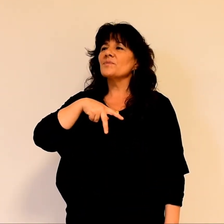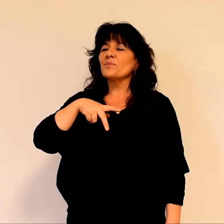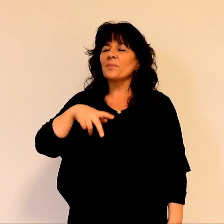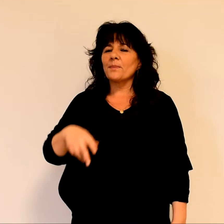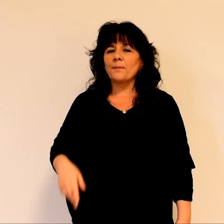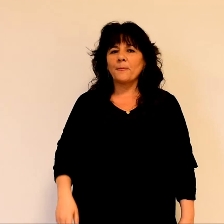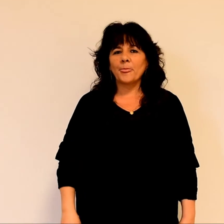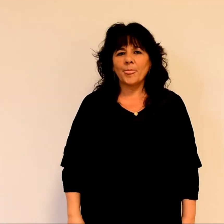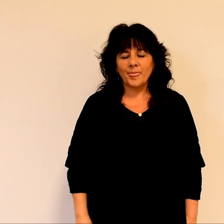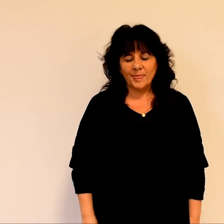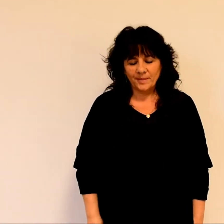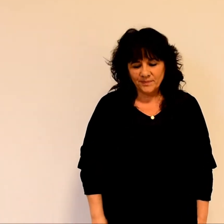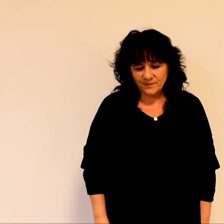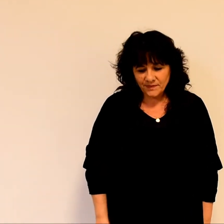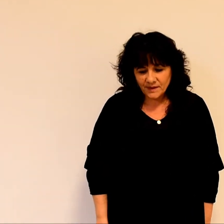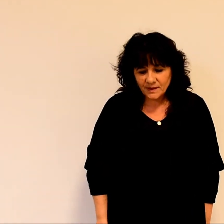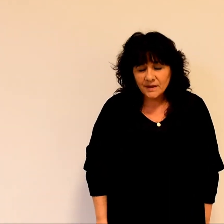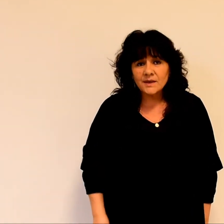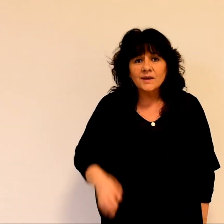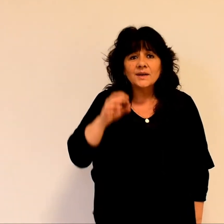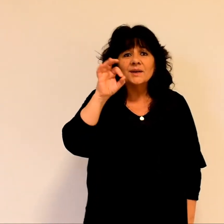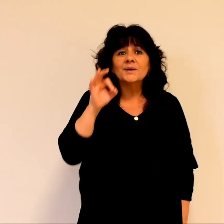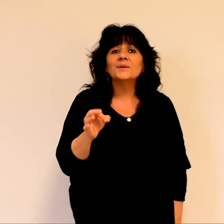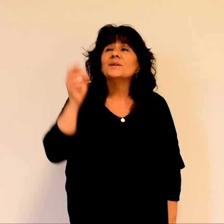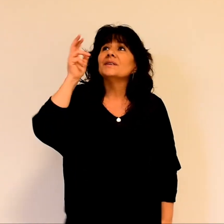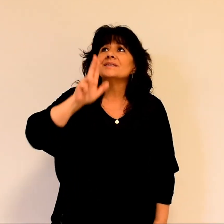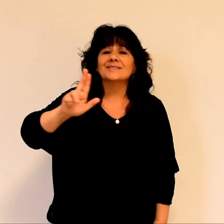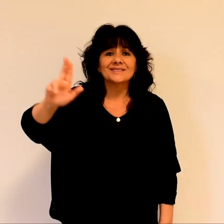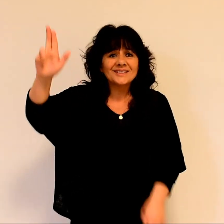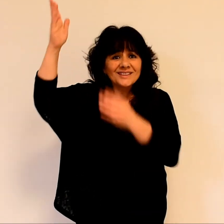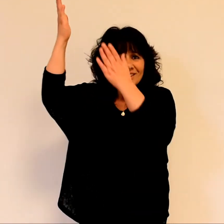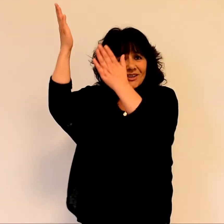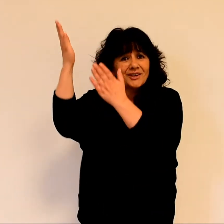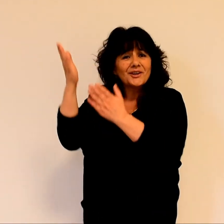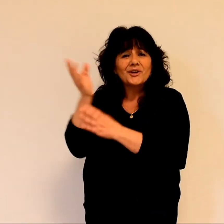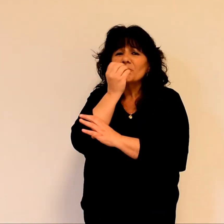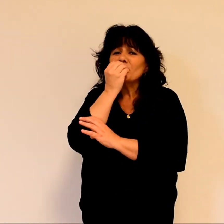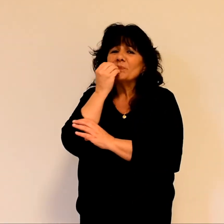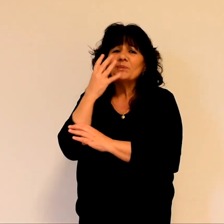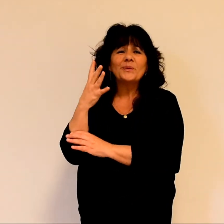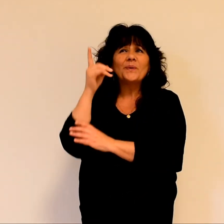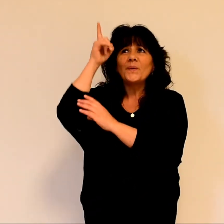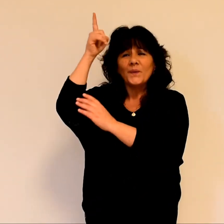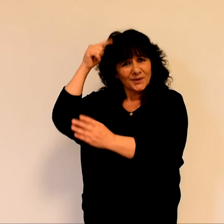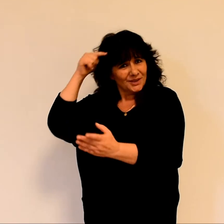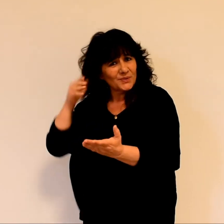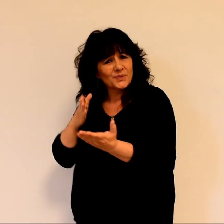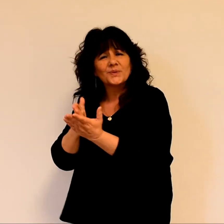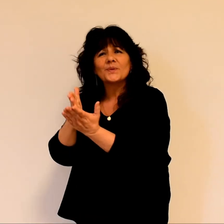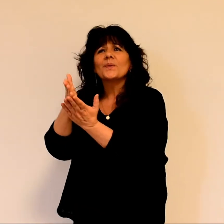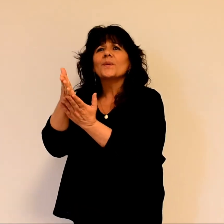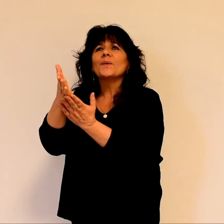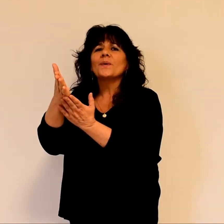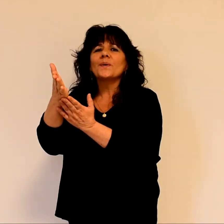Il est droit, il est bon, le Seigneur, lui qui montre aux